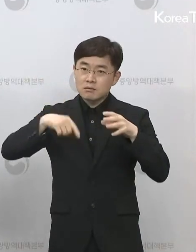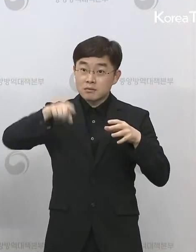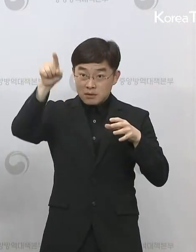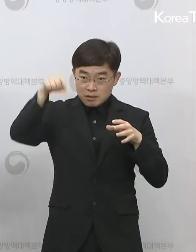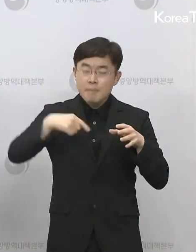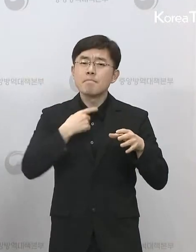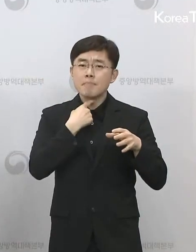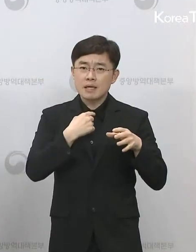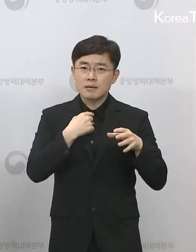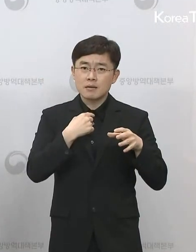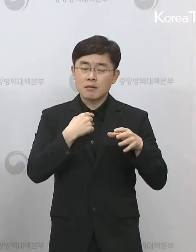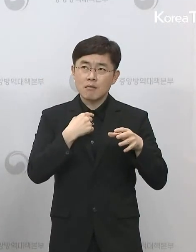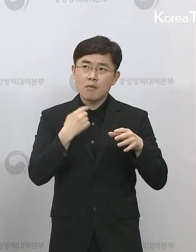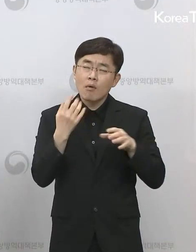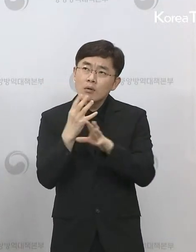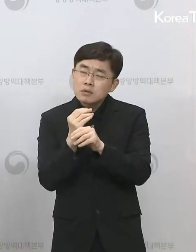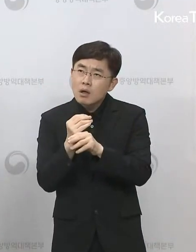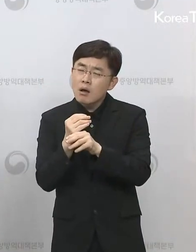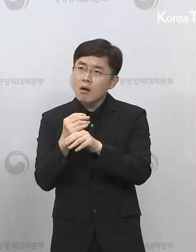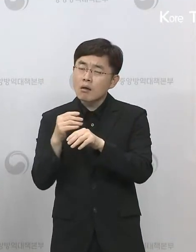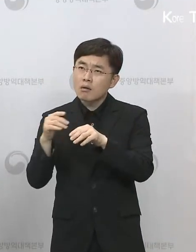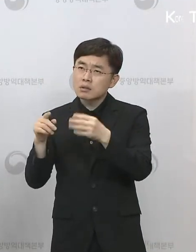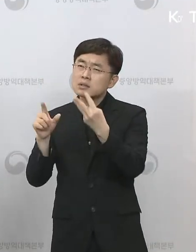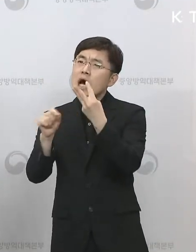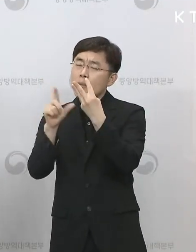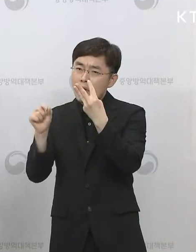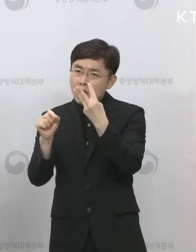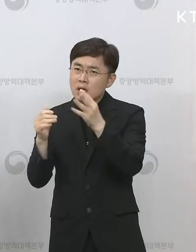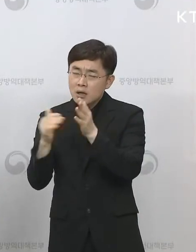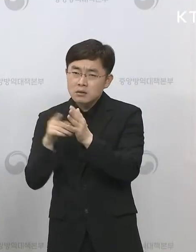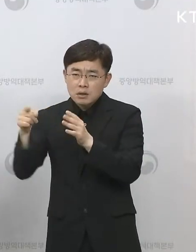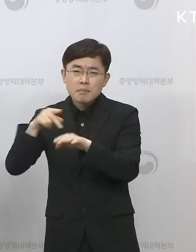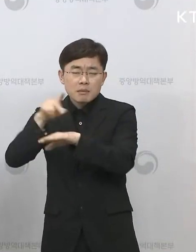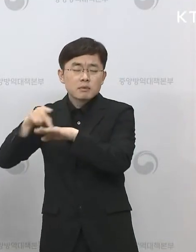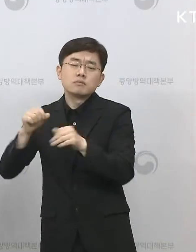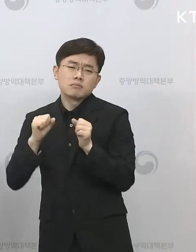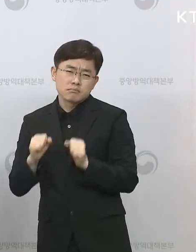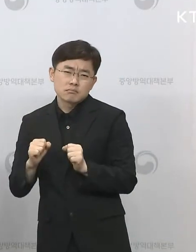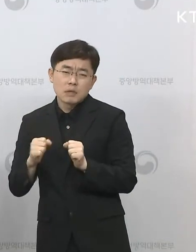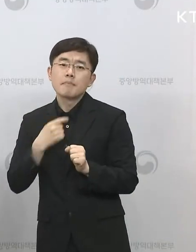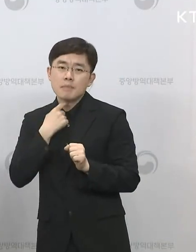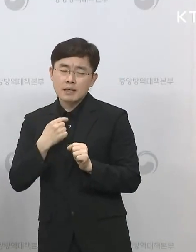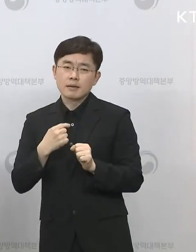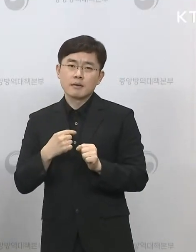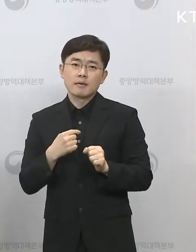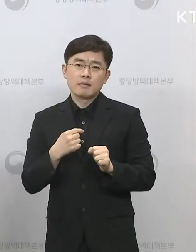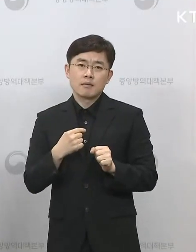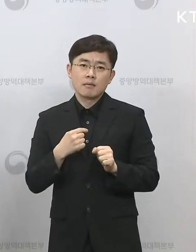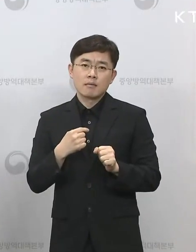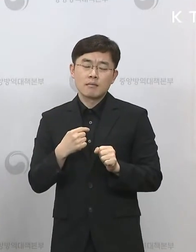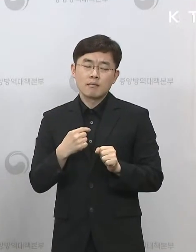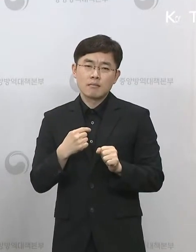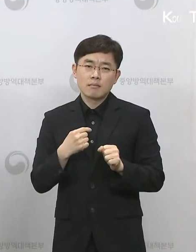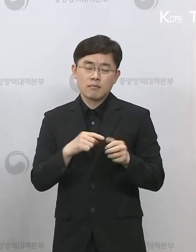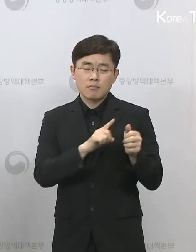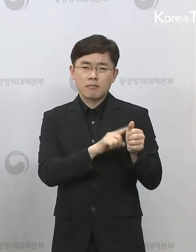이력이 올 3월 초까지 있는 것으로 확인되고 있고요. 그래서 이 부분을 저희가